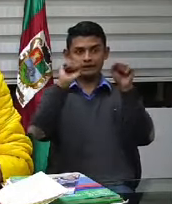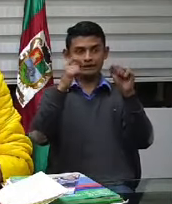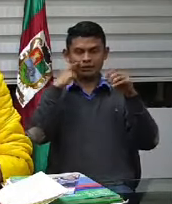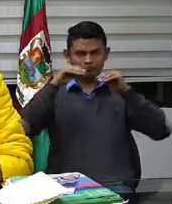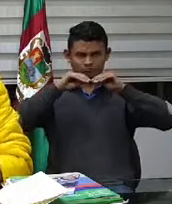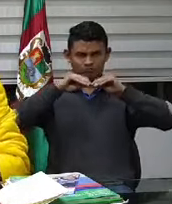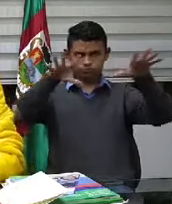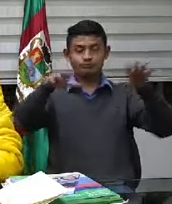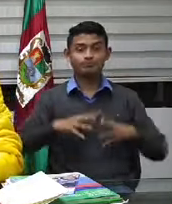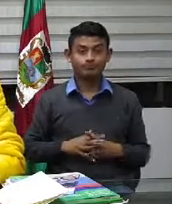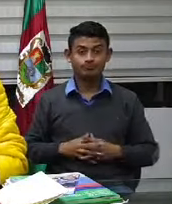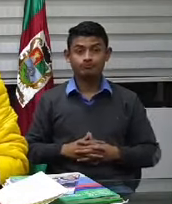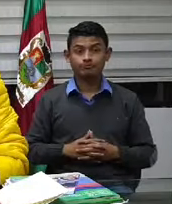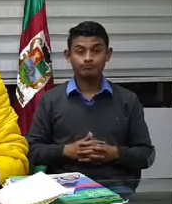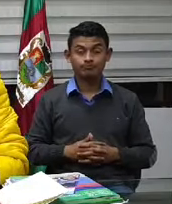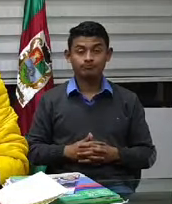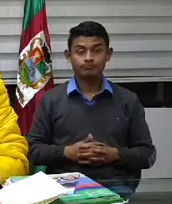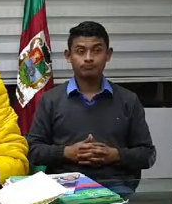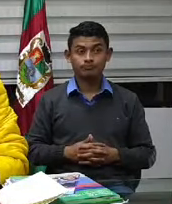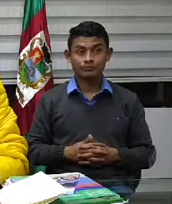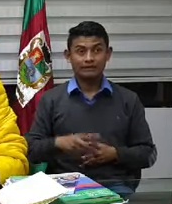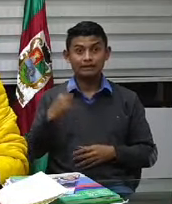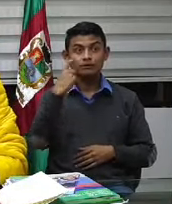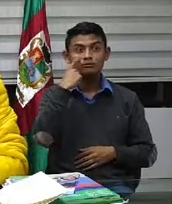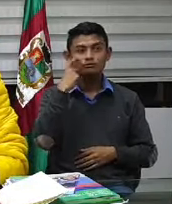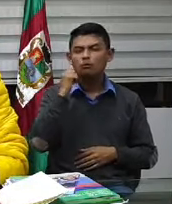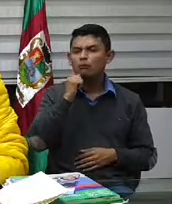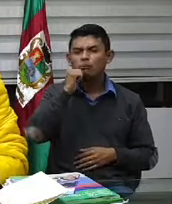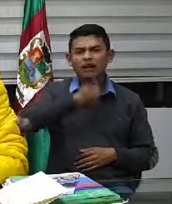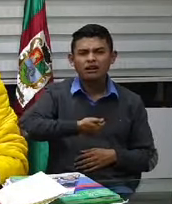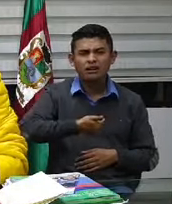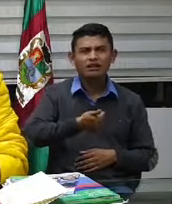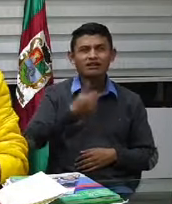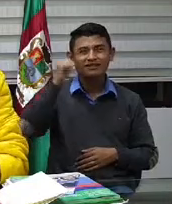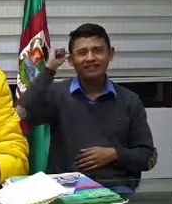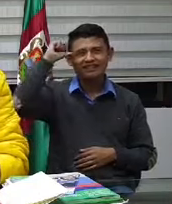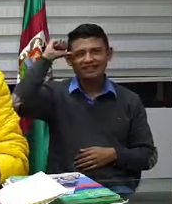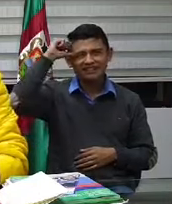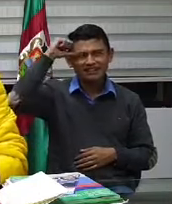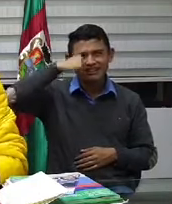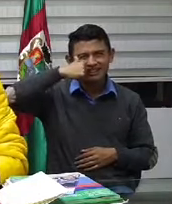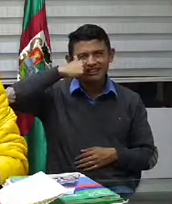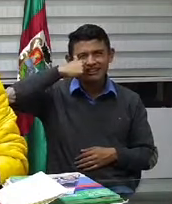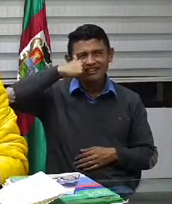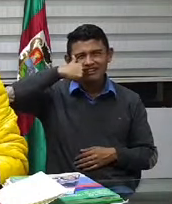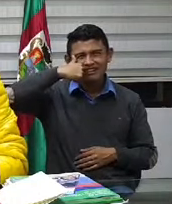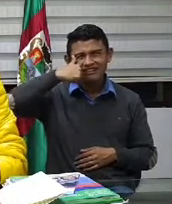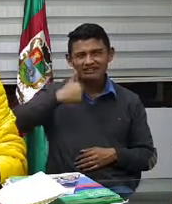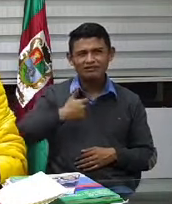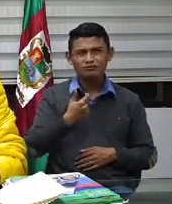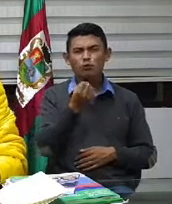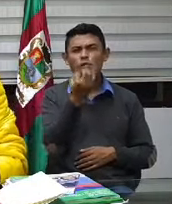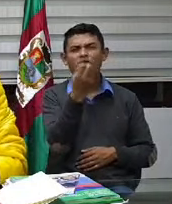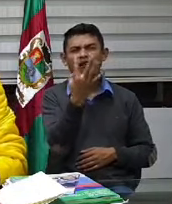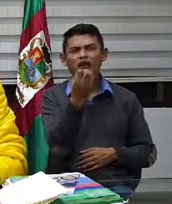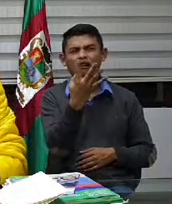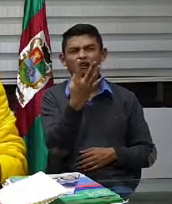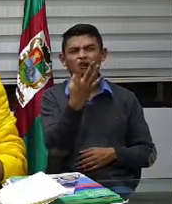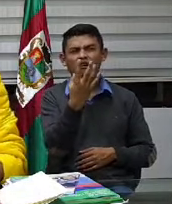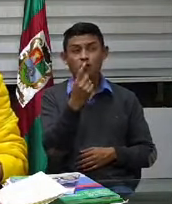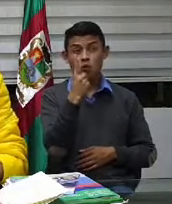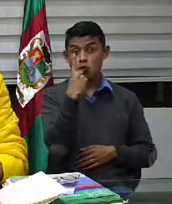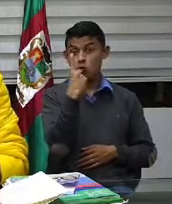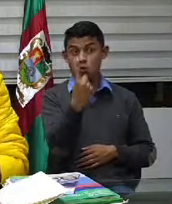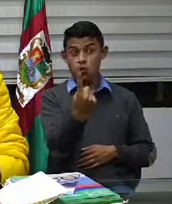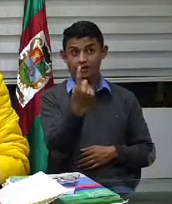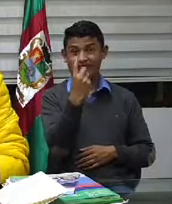pues que mañana solo puede salir hacer las sus compras actividades bancarias el número 3 por norma